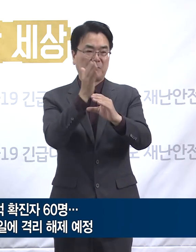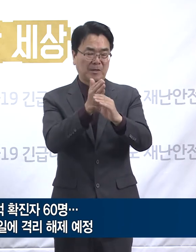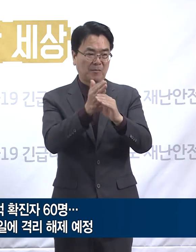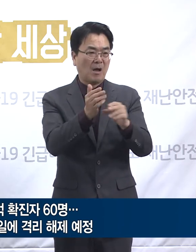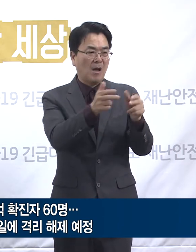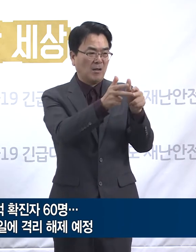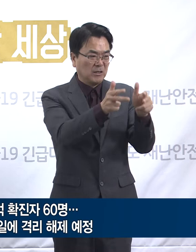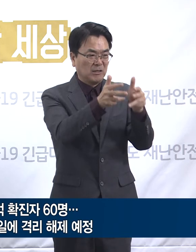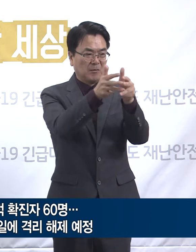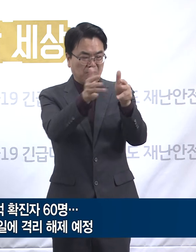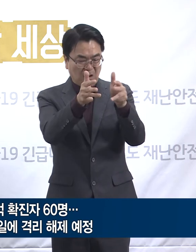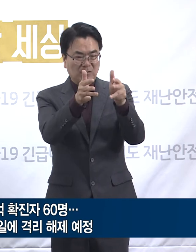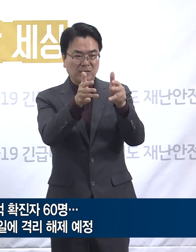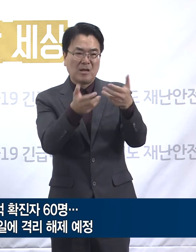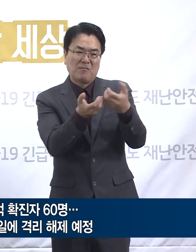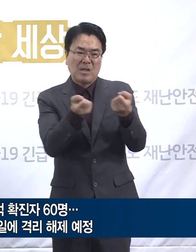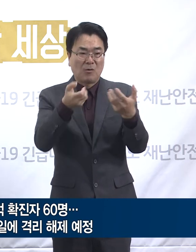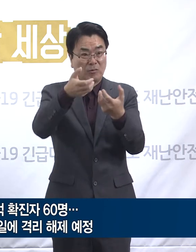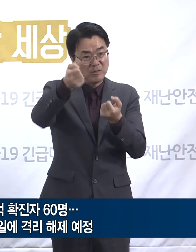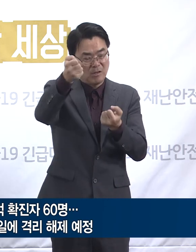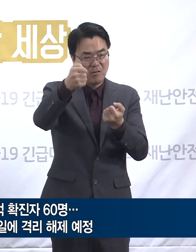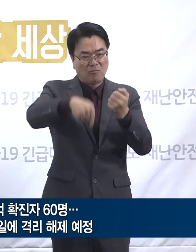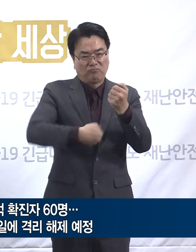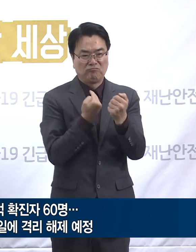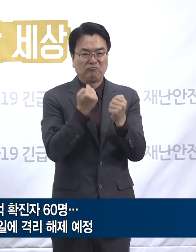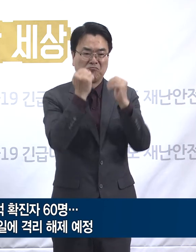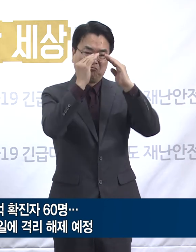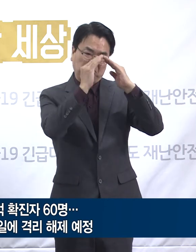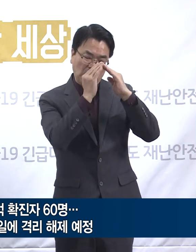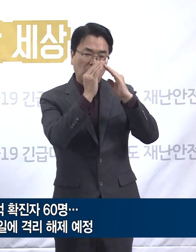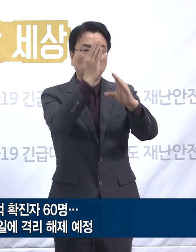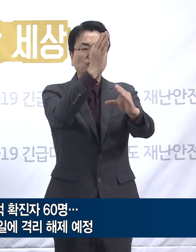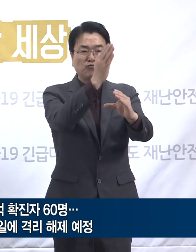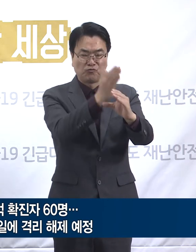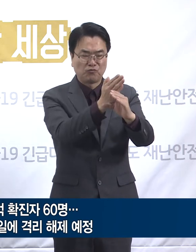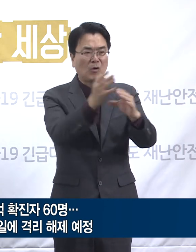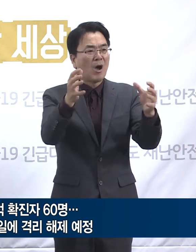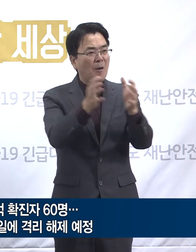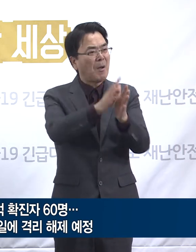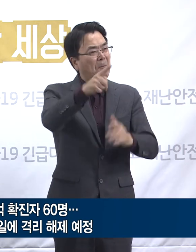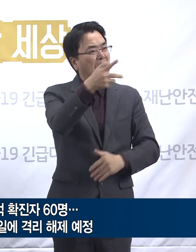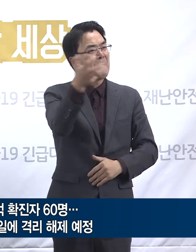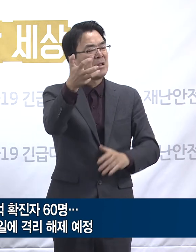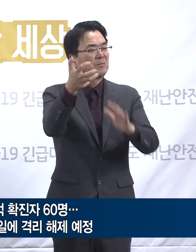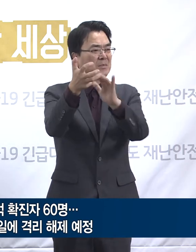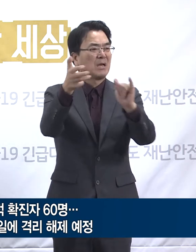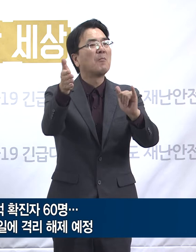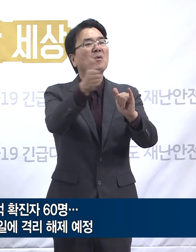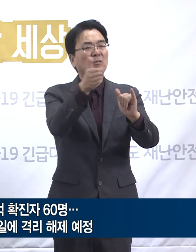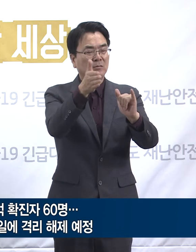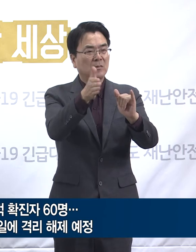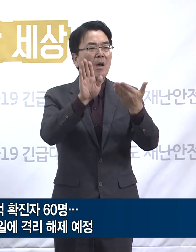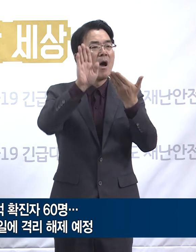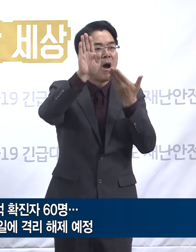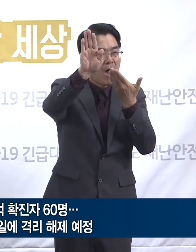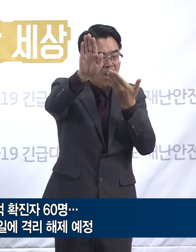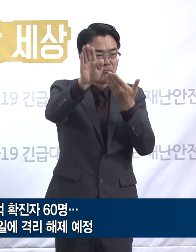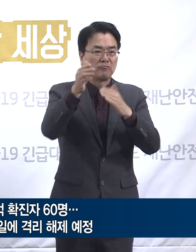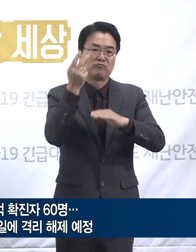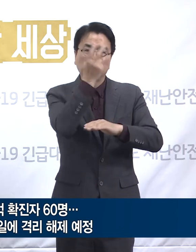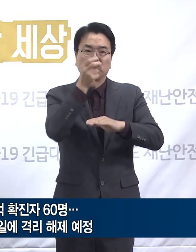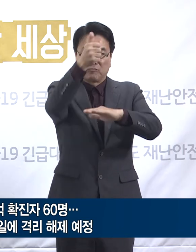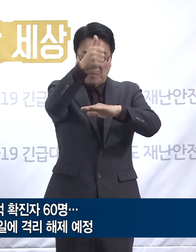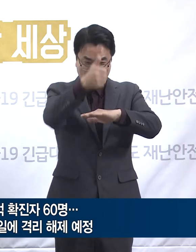56명이 격리되어 있는 상태이며 추가 진단검사 후 검사 결과에 따라 각각 10월 21일과 19일에 격리